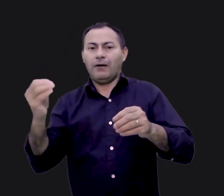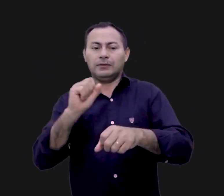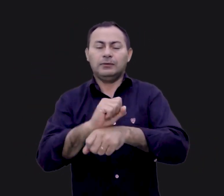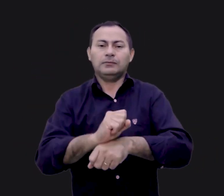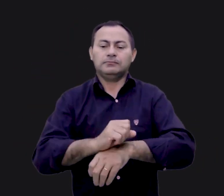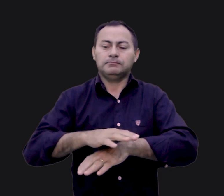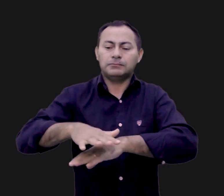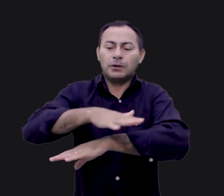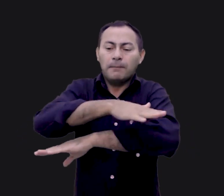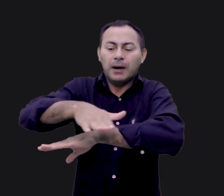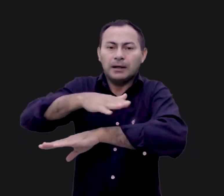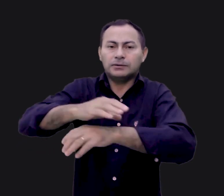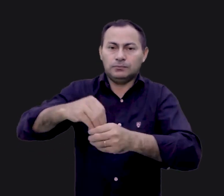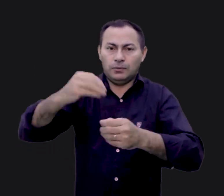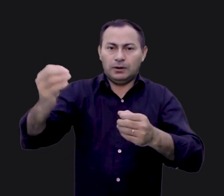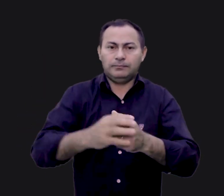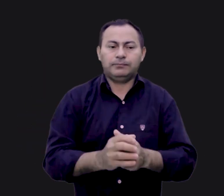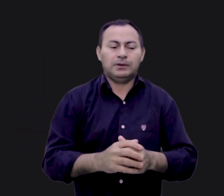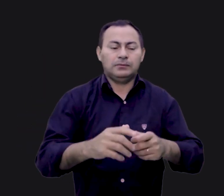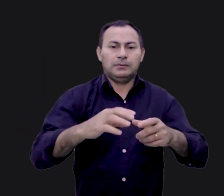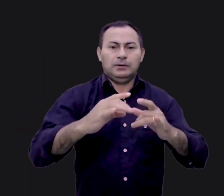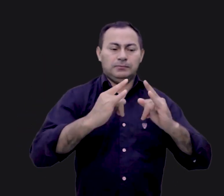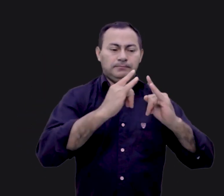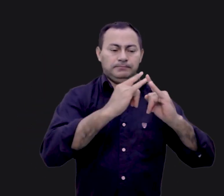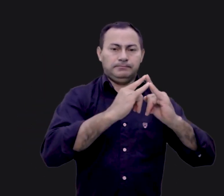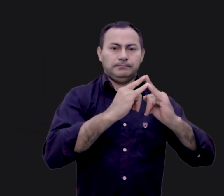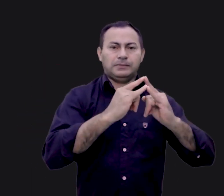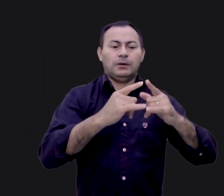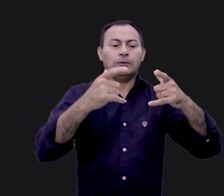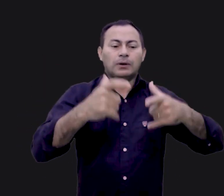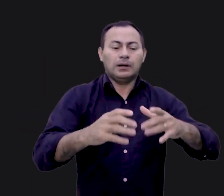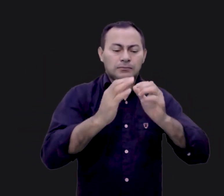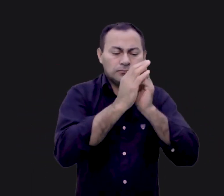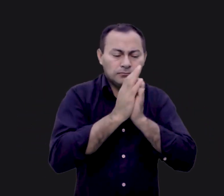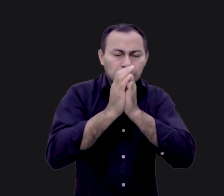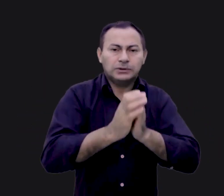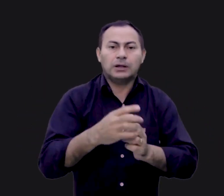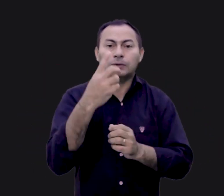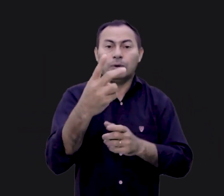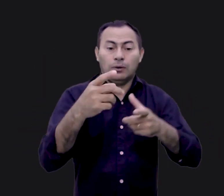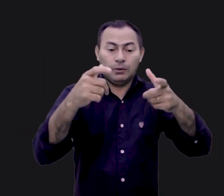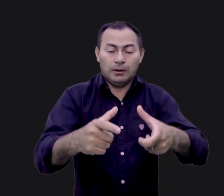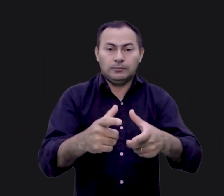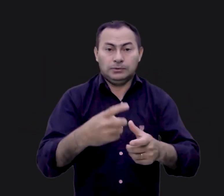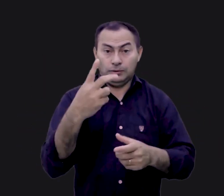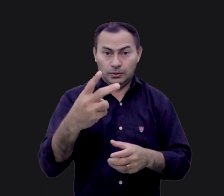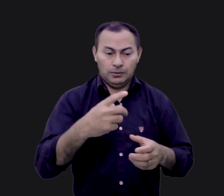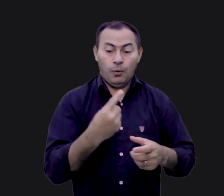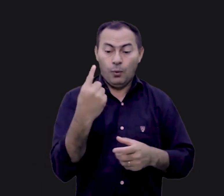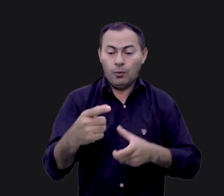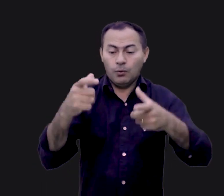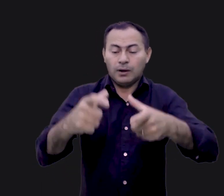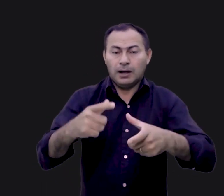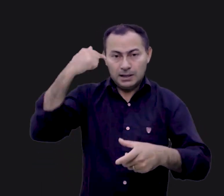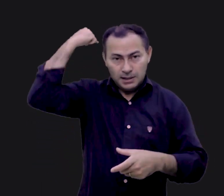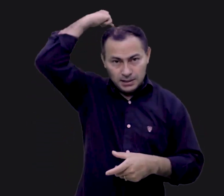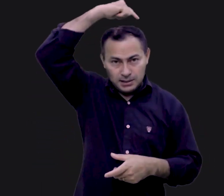O tabernáculo, ou a tenda de adoração, era dividida em dois compartimentos. Existia um compartimento que era chamado de lugar santo.